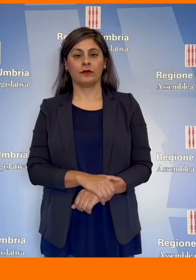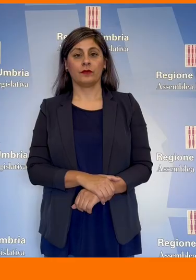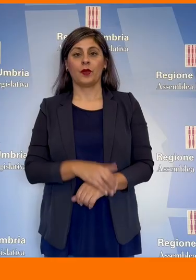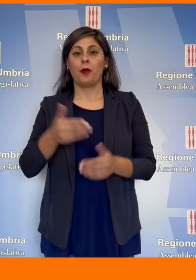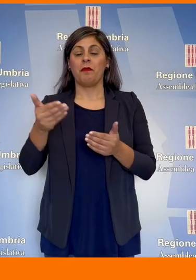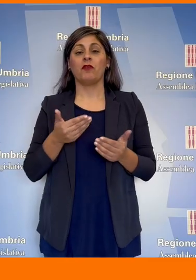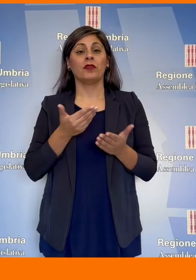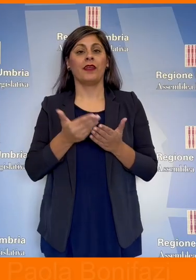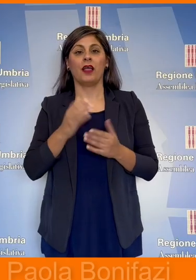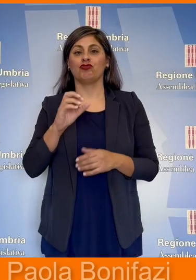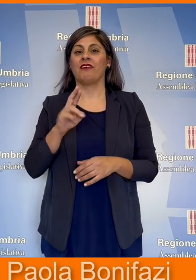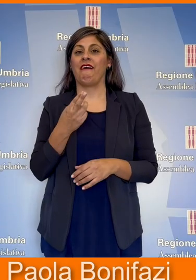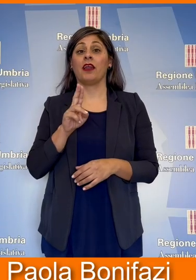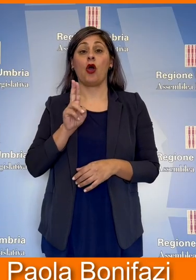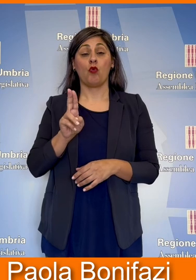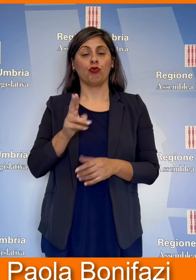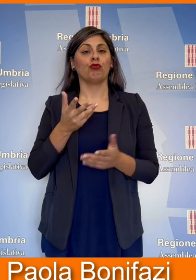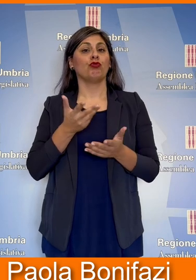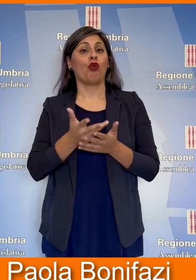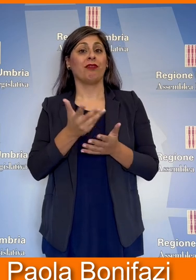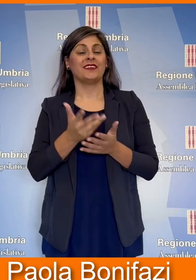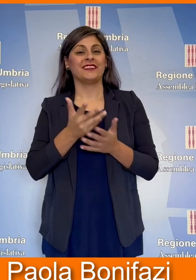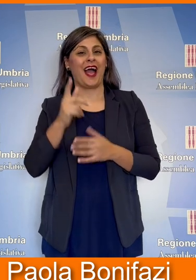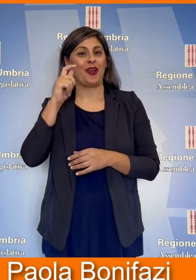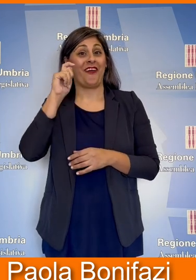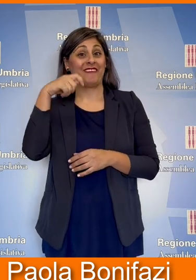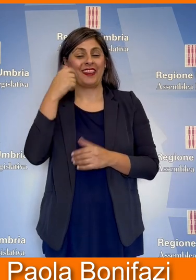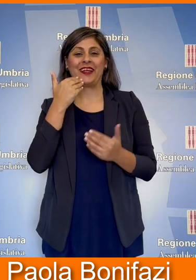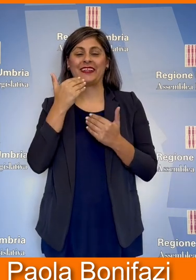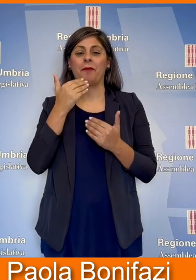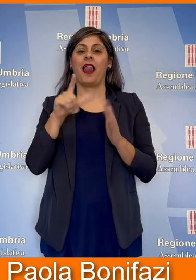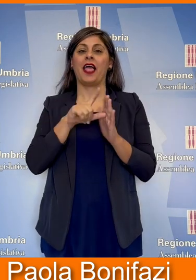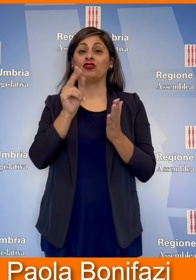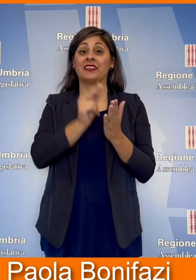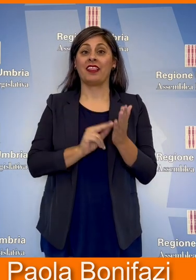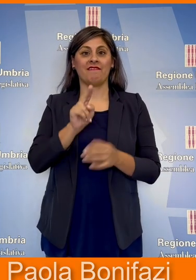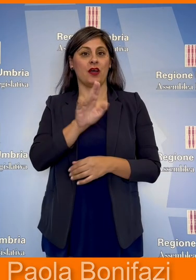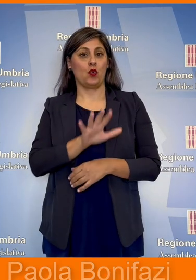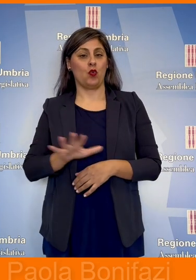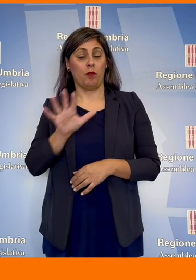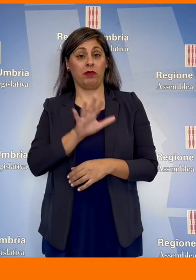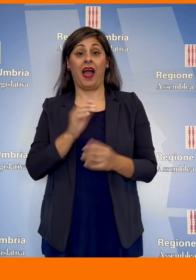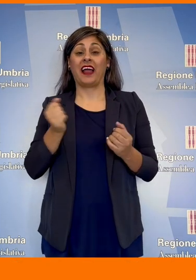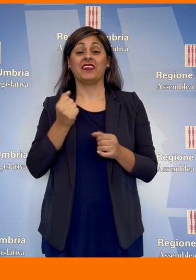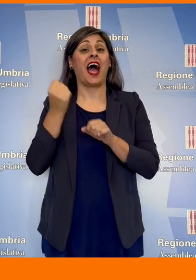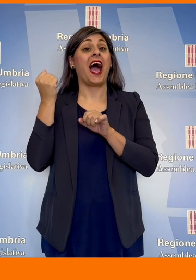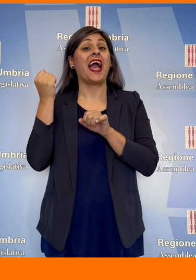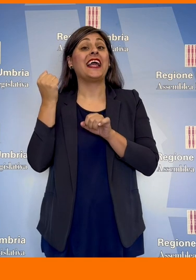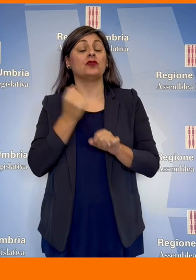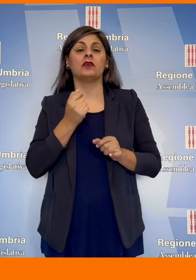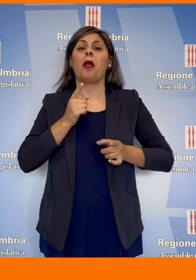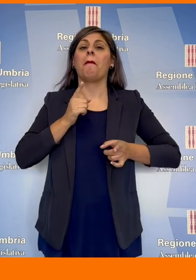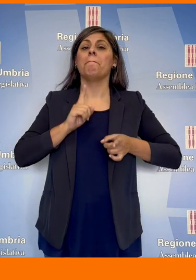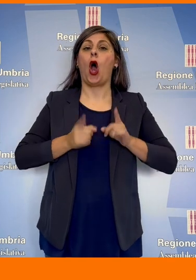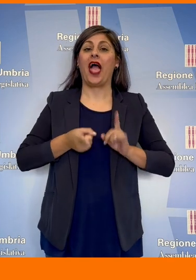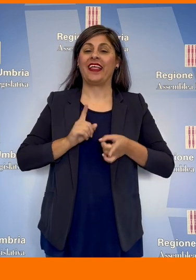Benvenuti a TeleCRU, notiziario video dell'Assemblea Legislativa dell'Umbria, attività istituzionale e